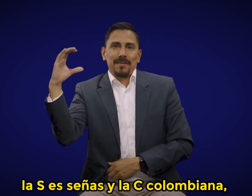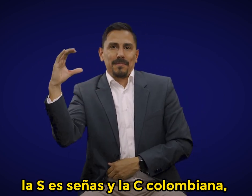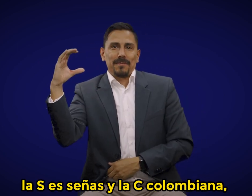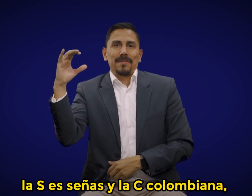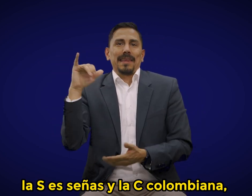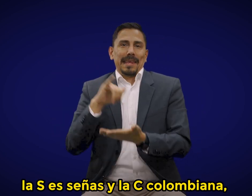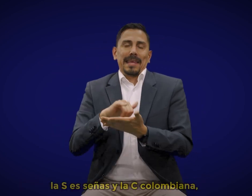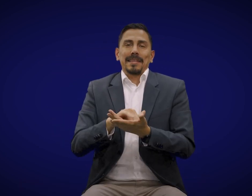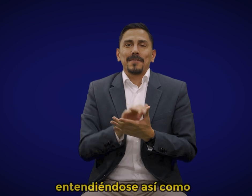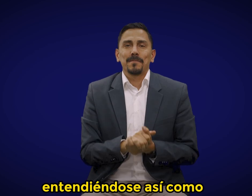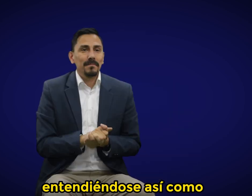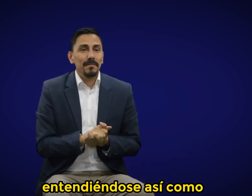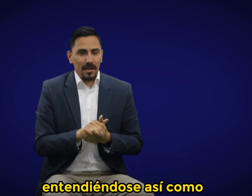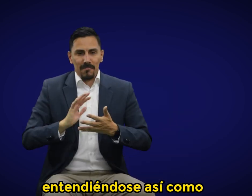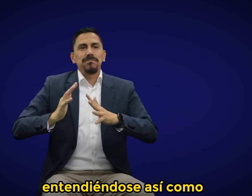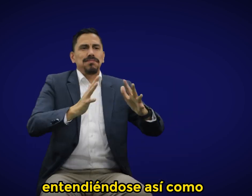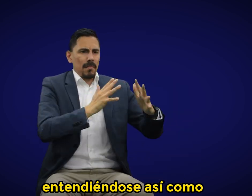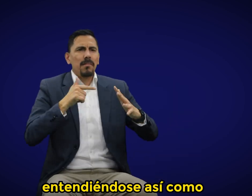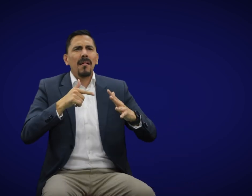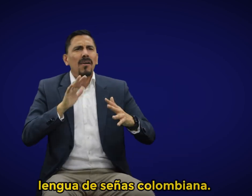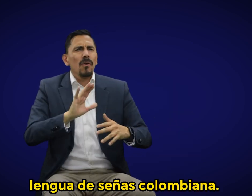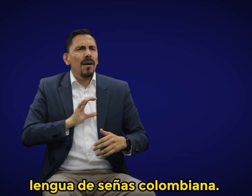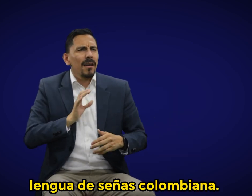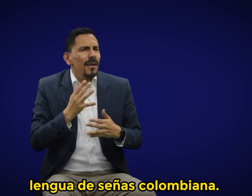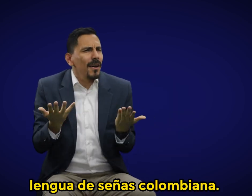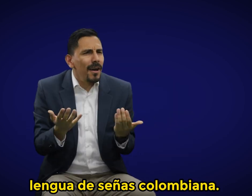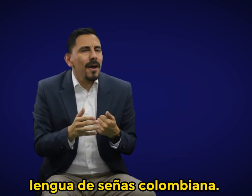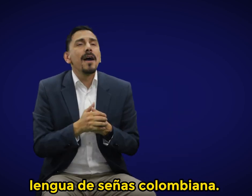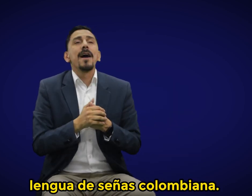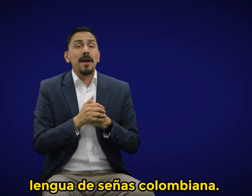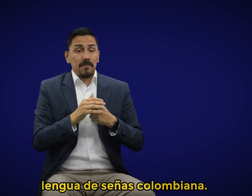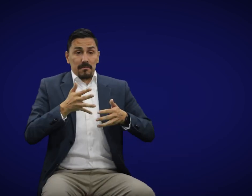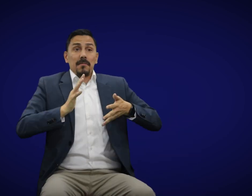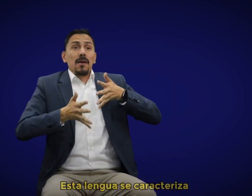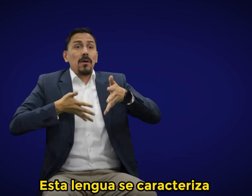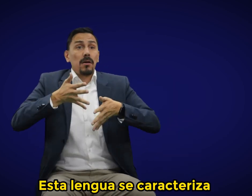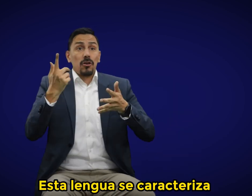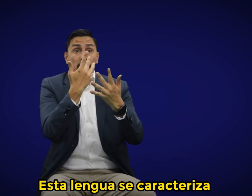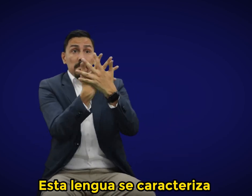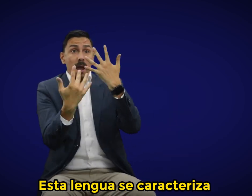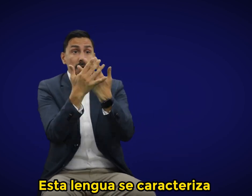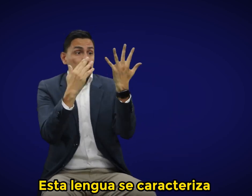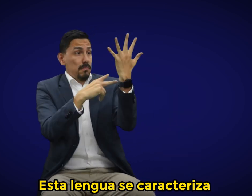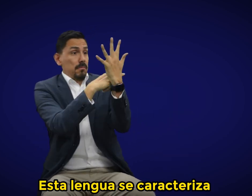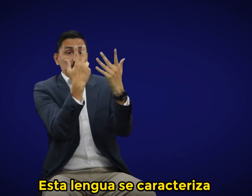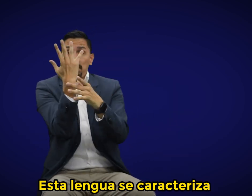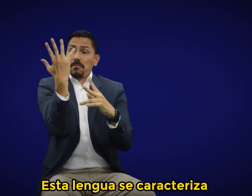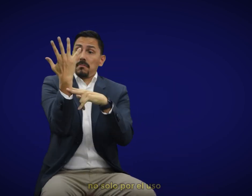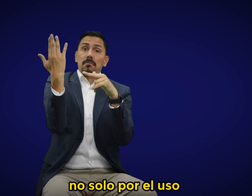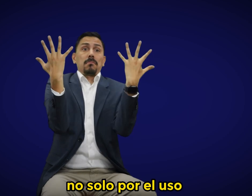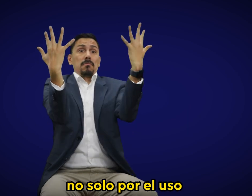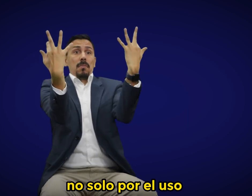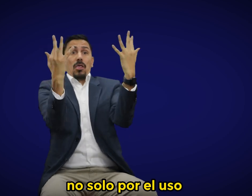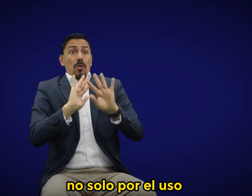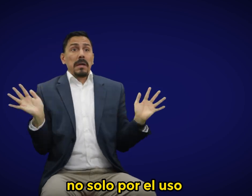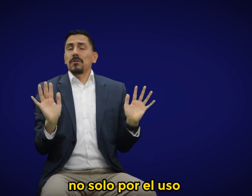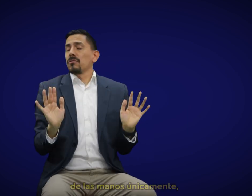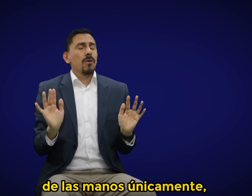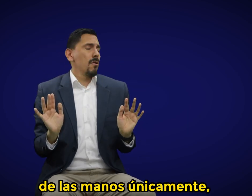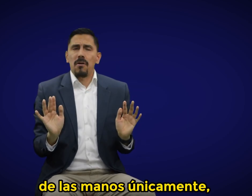colombiana, entendiéndose así como lengua de señas colombiana. Esta lengua se caracteriza no solo por el uso de las manos